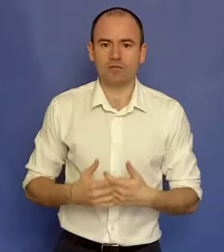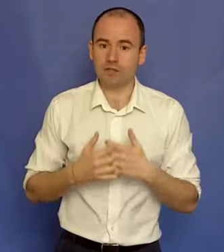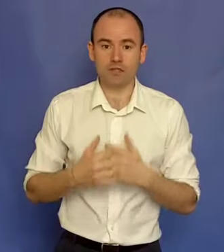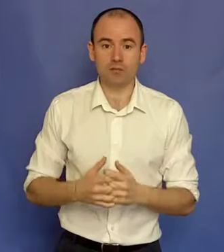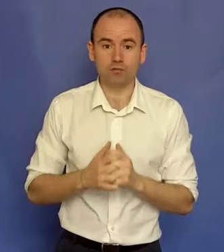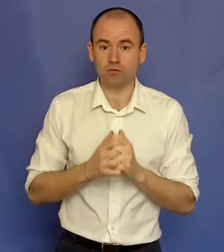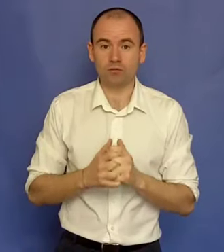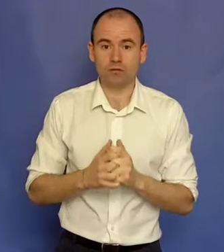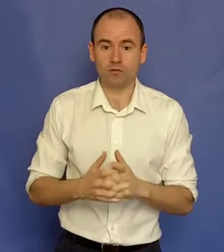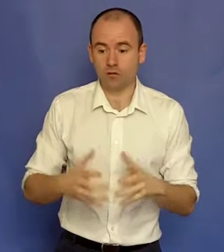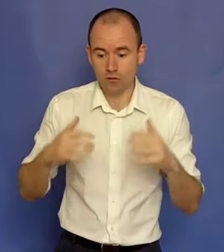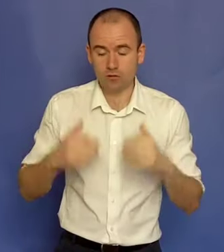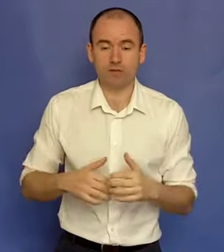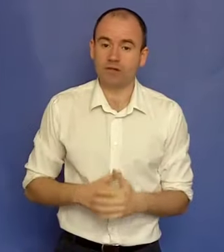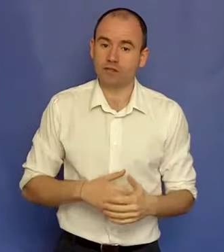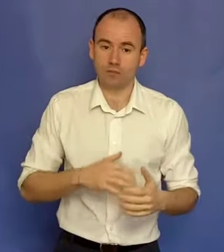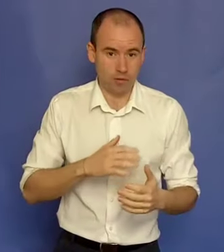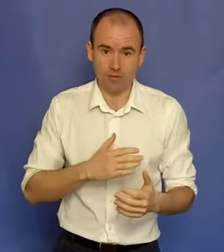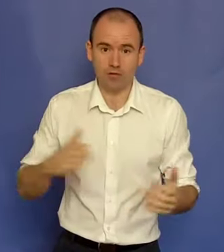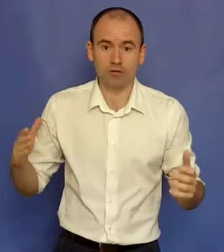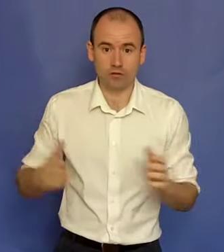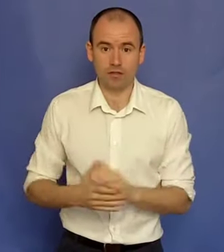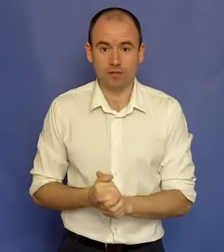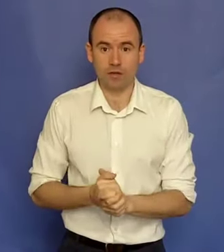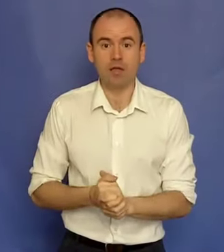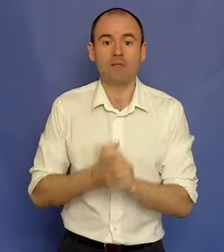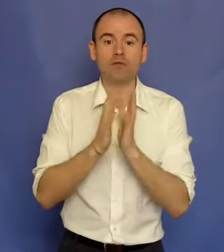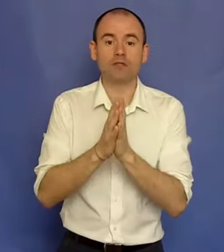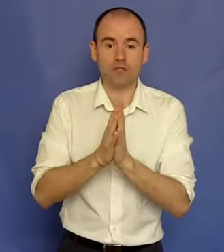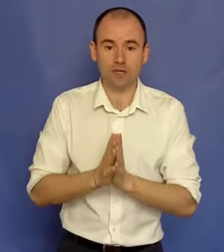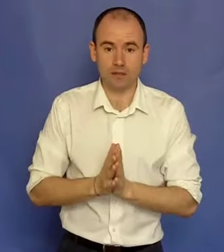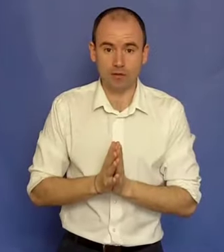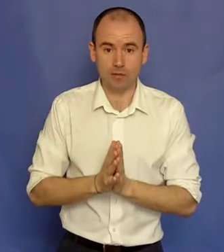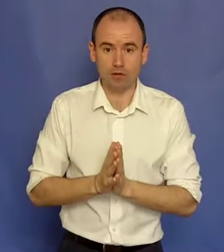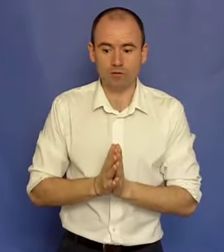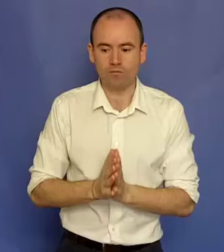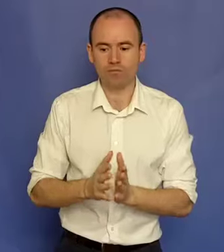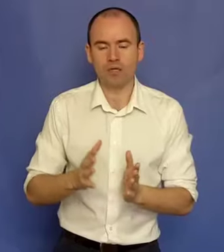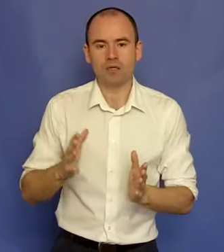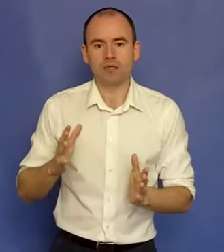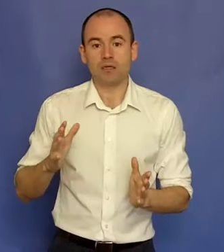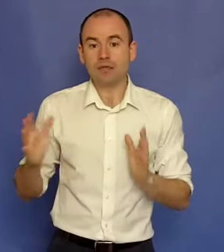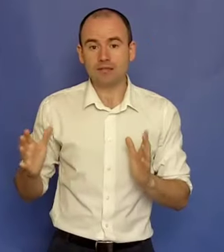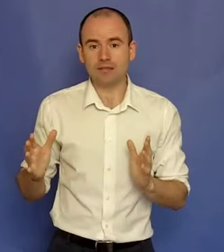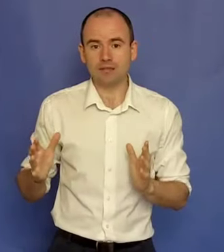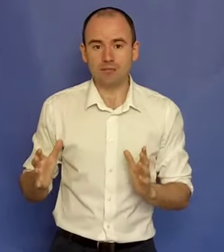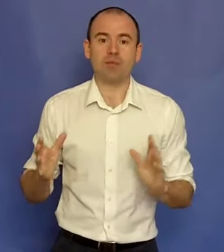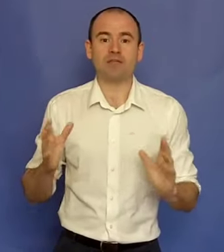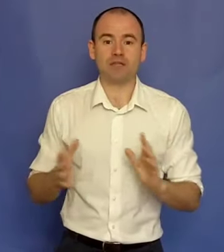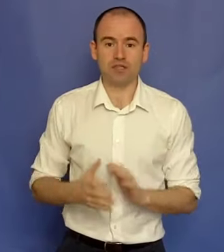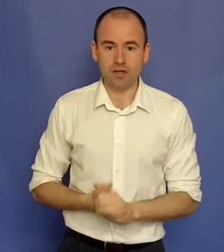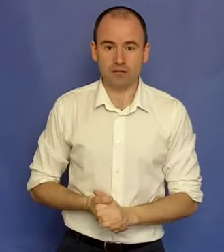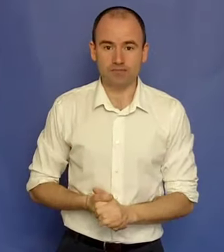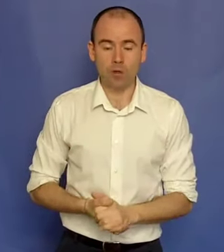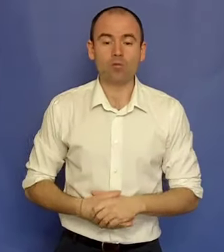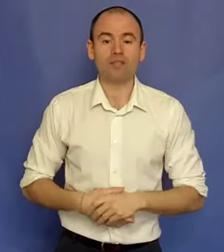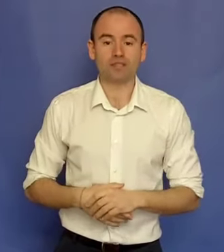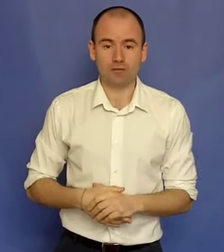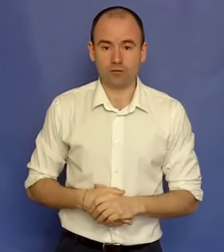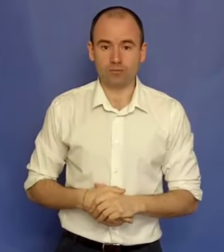fericit pentru tot restul zilelor inclusivați și probabil că voi fi toată viața mea pentru decizia asta pe care am luat-o. Însă, pe plan financiar, a urmat dezastru.